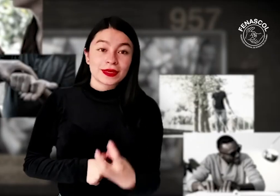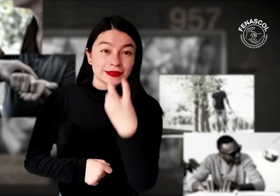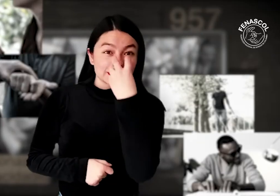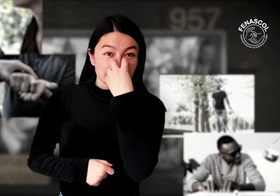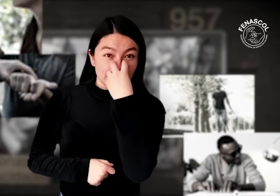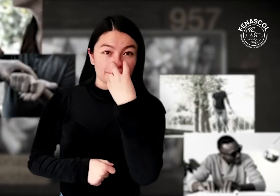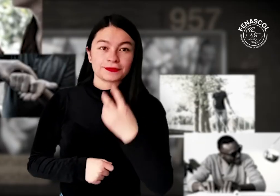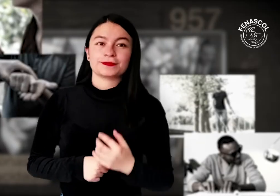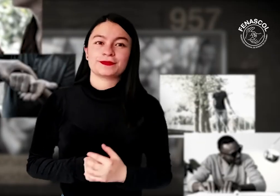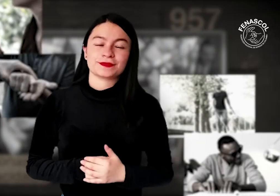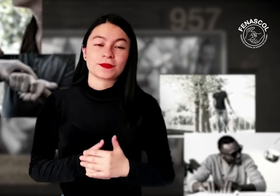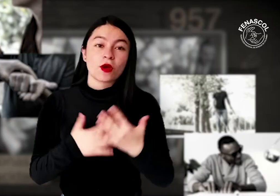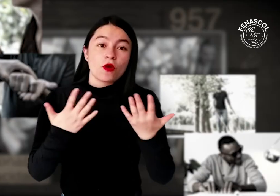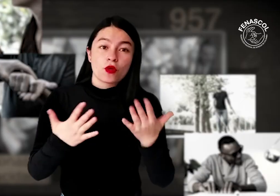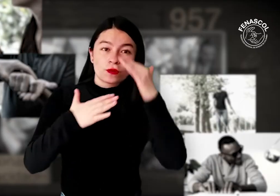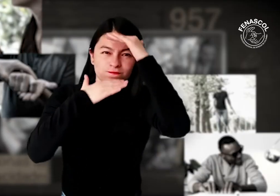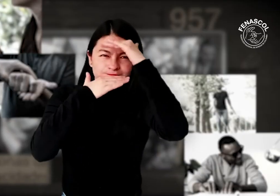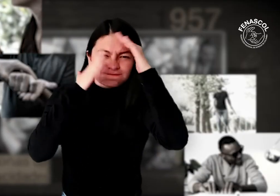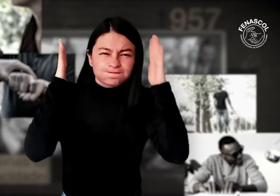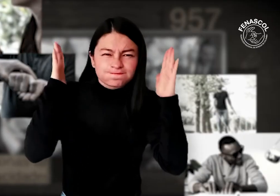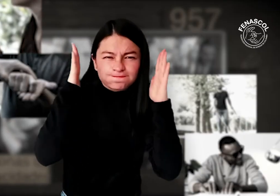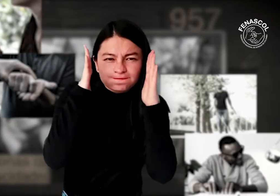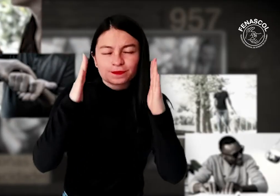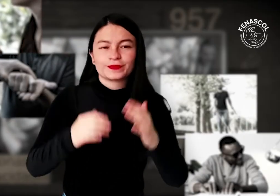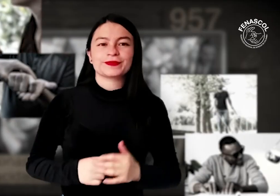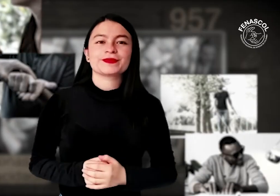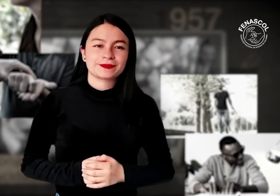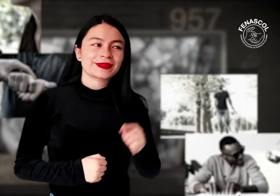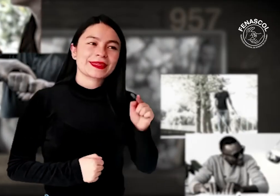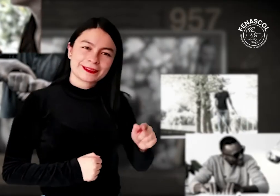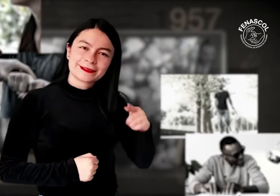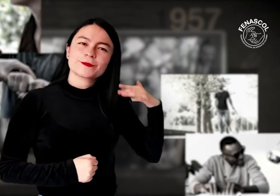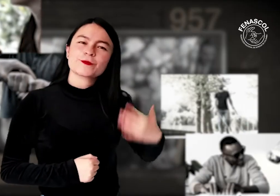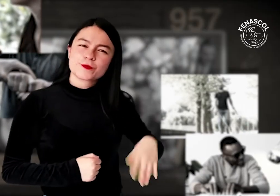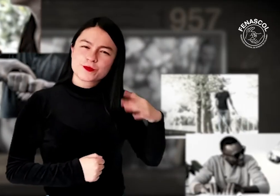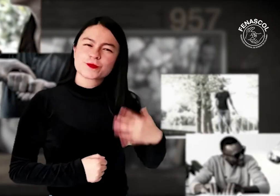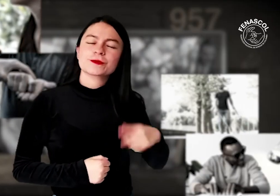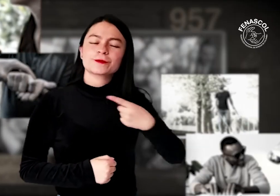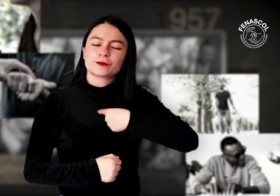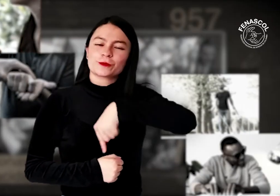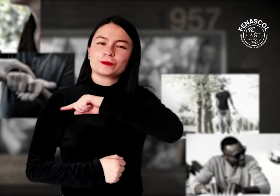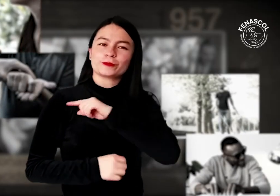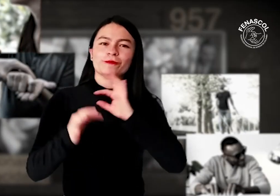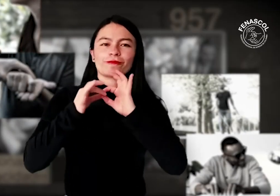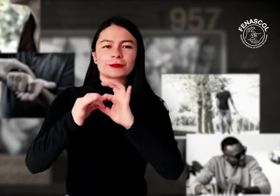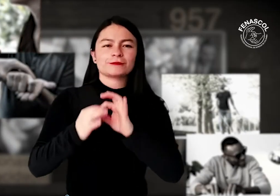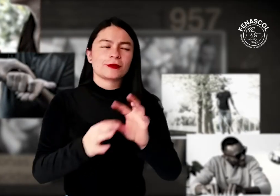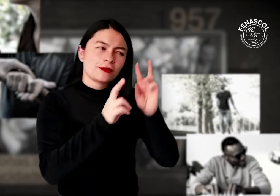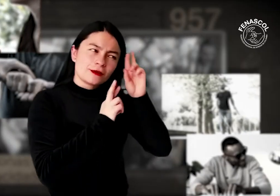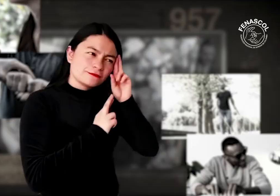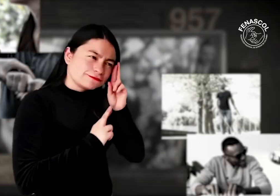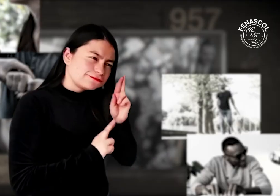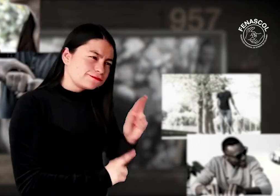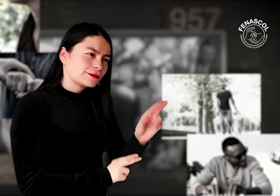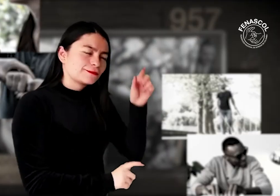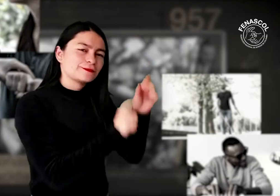única, en donde la persona presenta una limitación total o parcial de uno de sus sentidos de la distancia, visión y